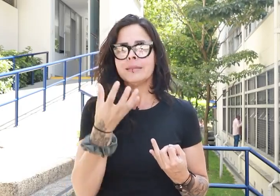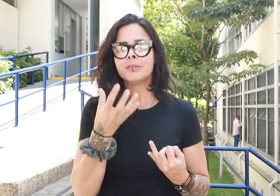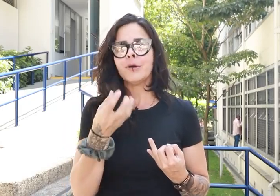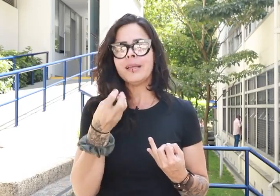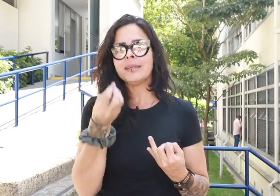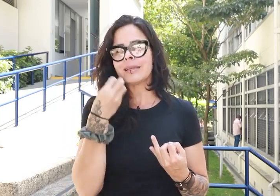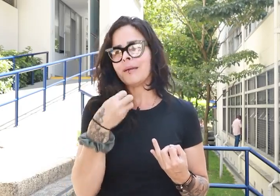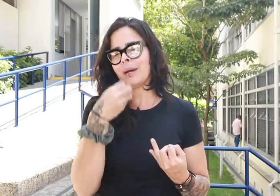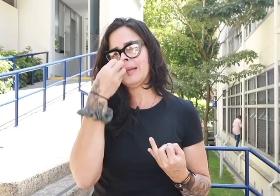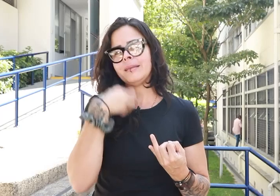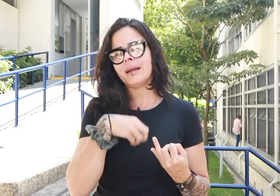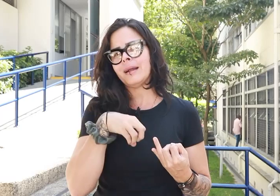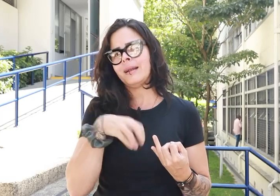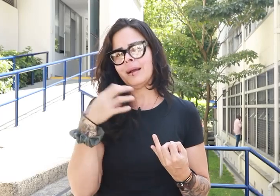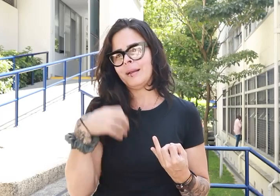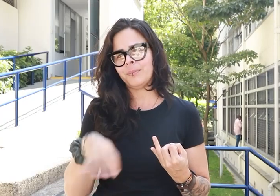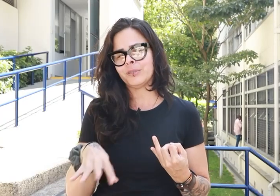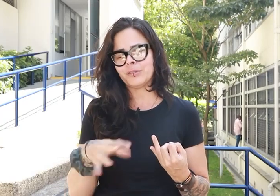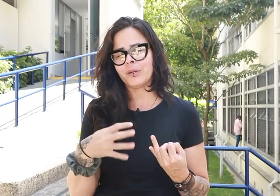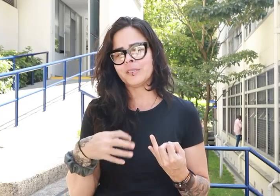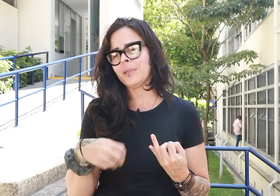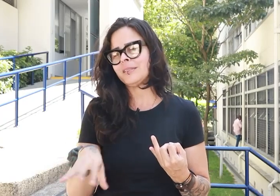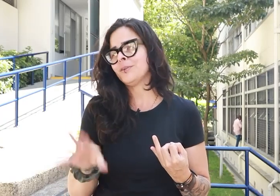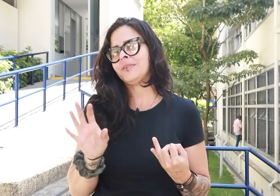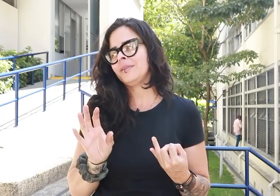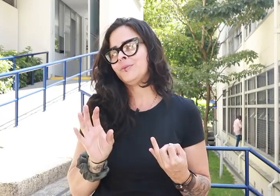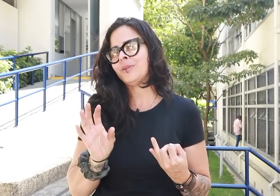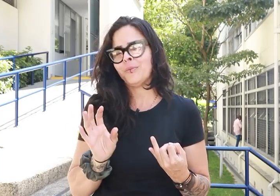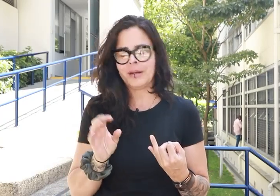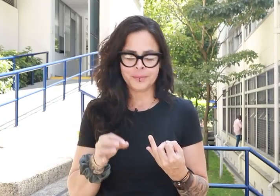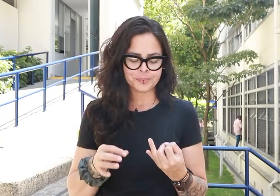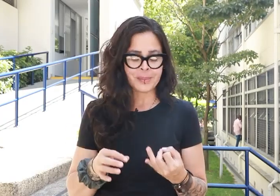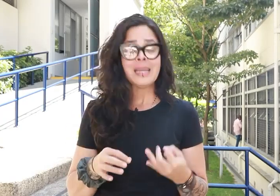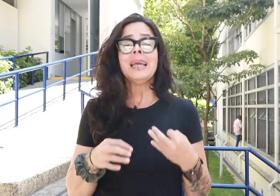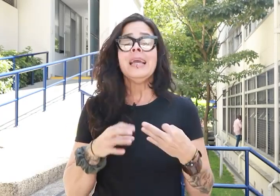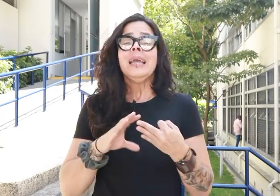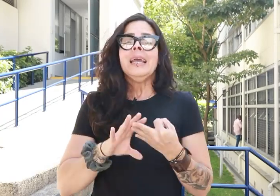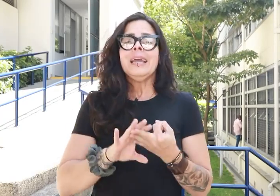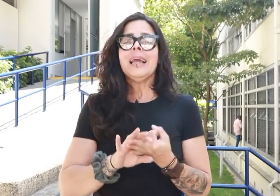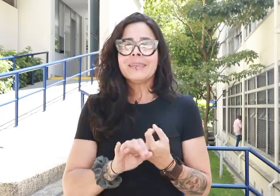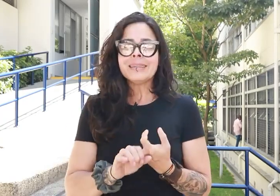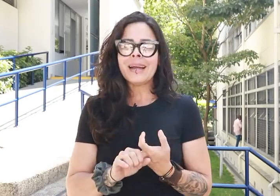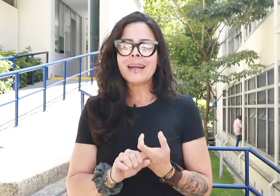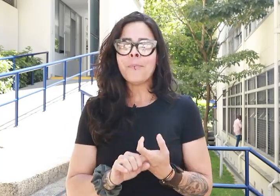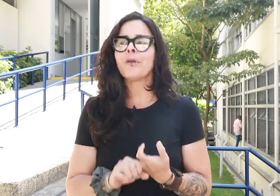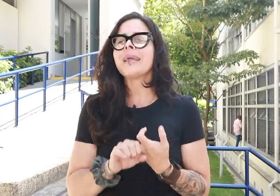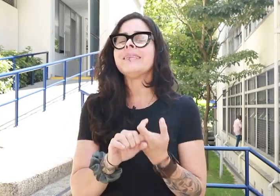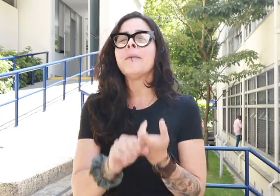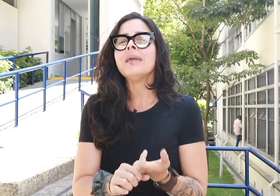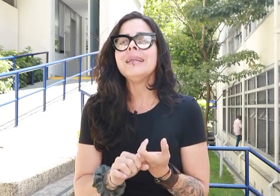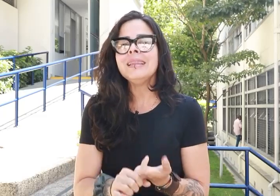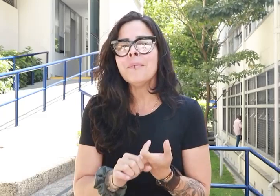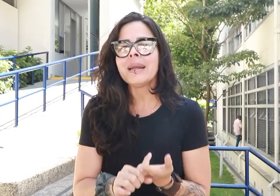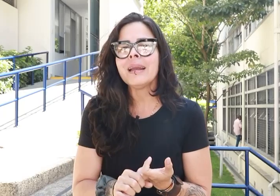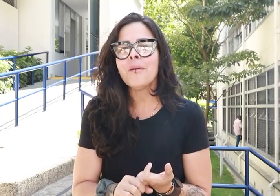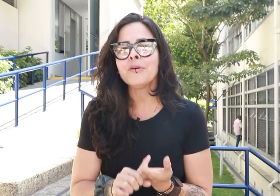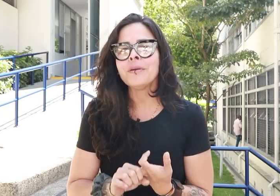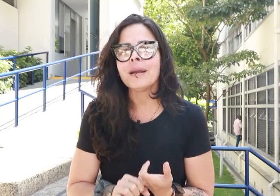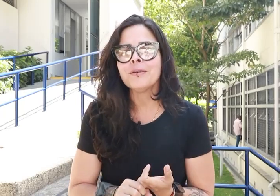sólidas que van a entrar al proceso de respiración de un ser humano. Y la tercera, porque también es la manera de motivar a